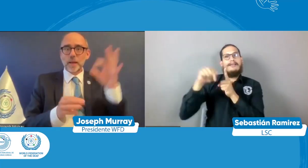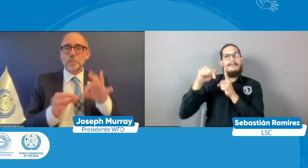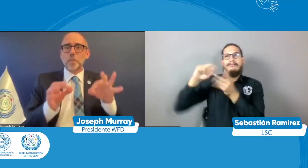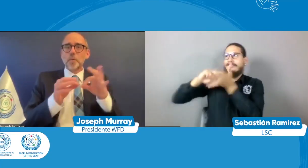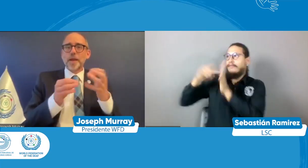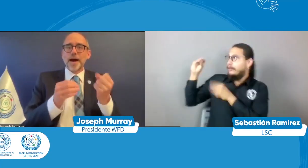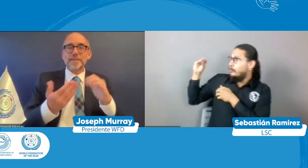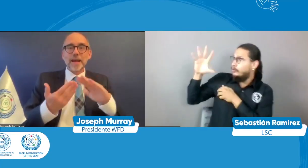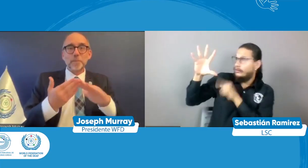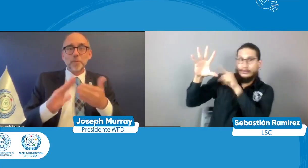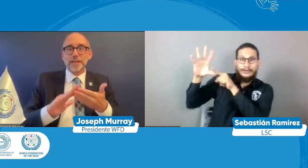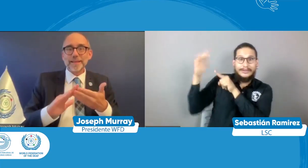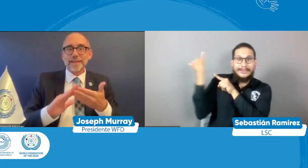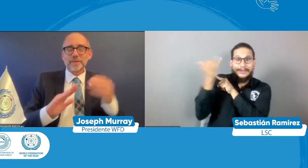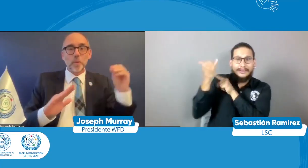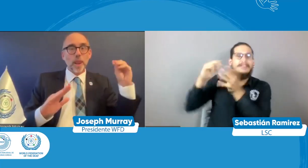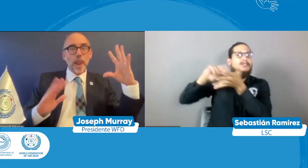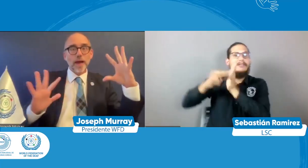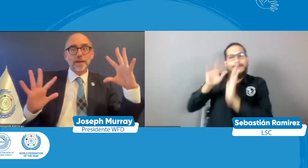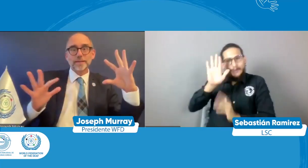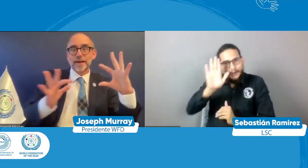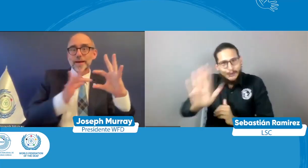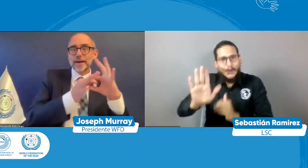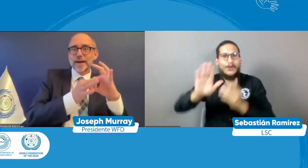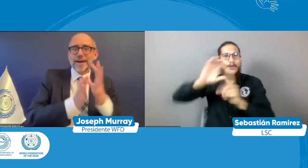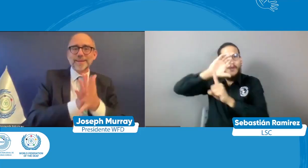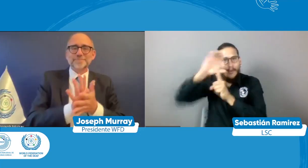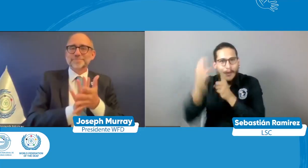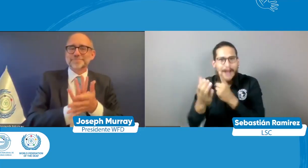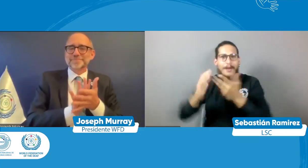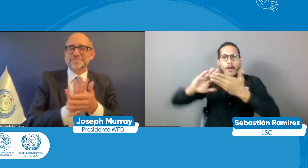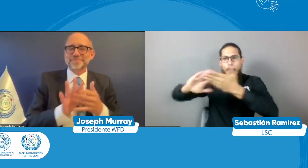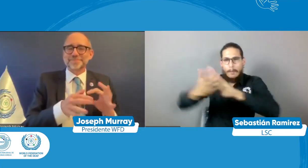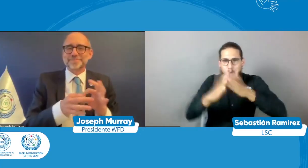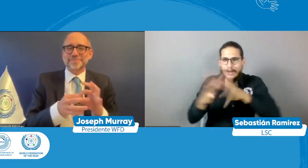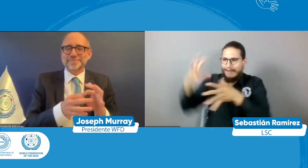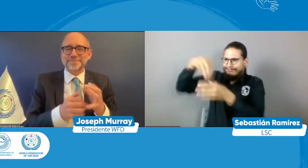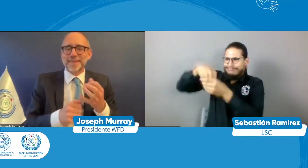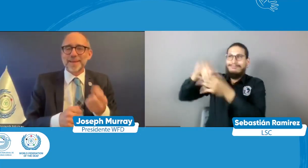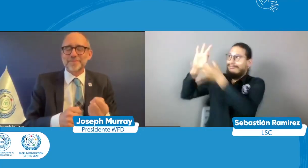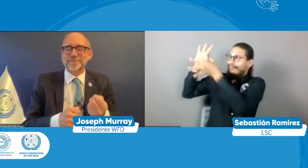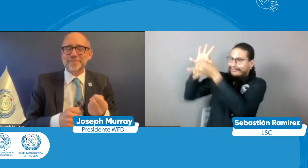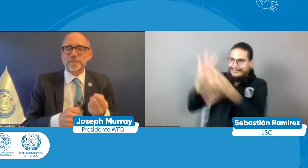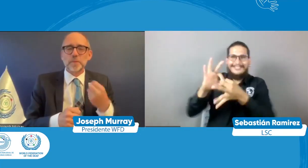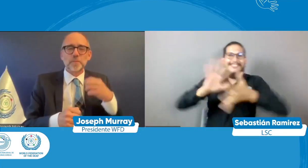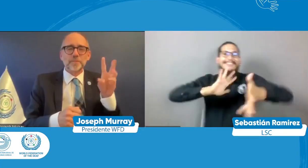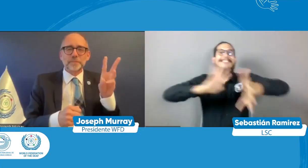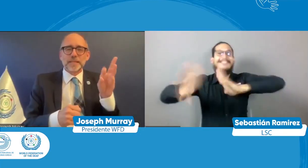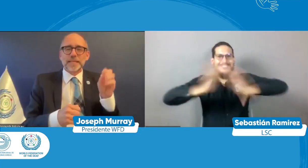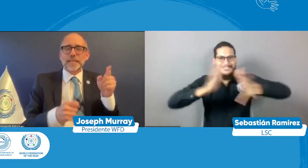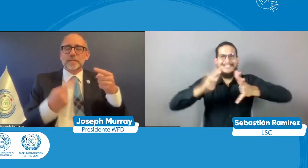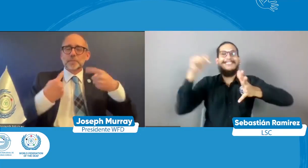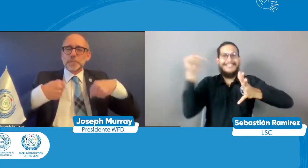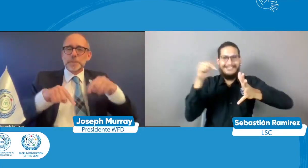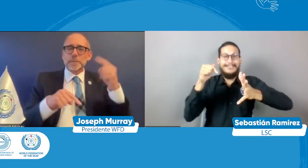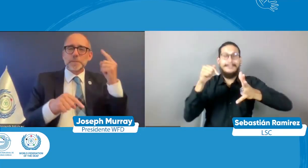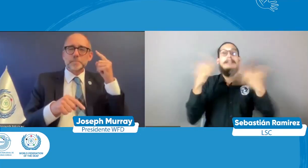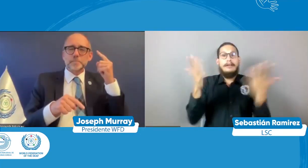parte de nuestra cultura hace parte de nuestra comunidad la lengua de señas ilumina lo que somos y es lo que